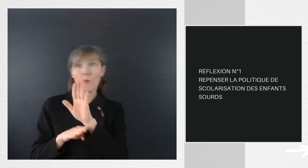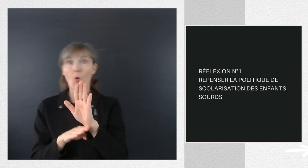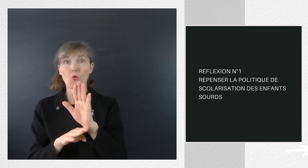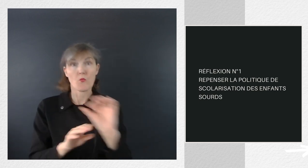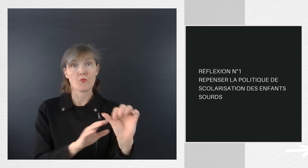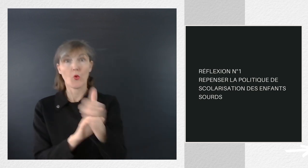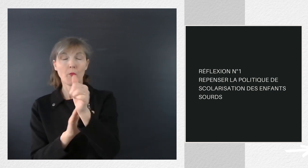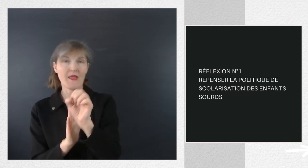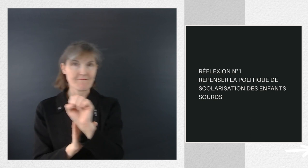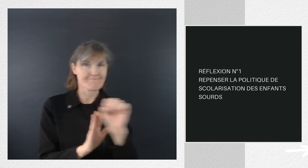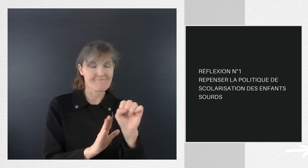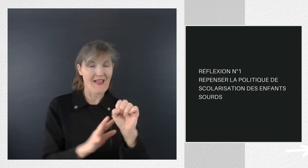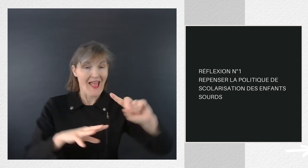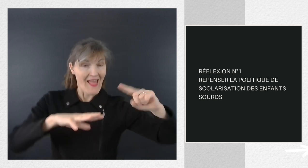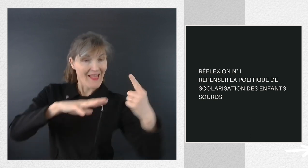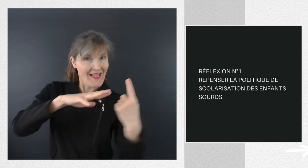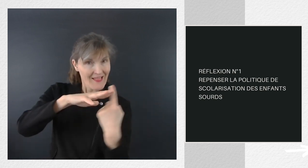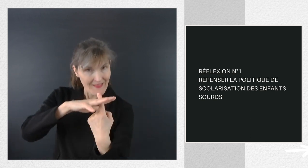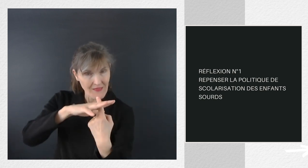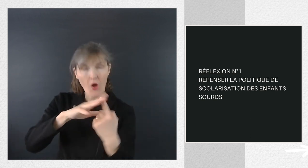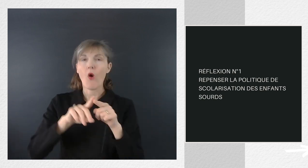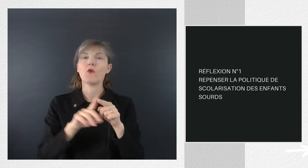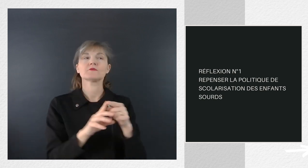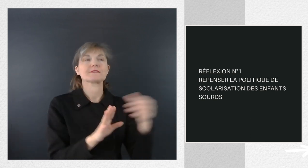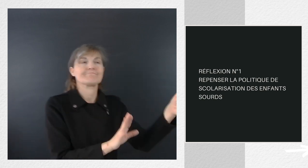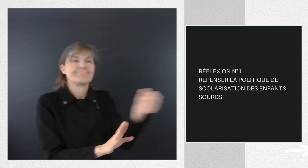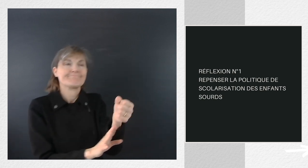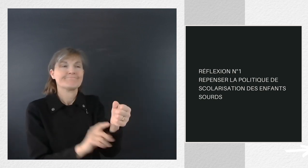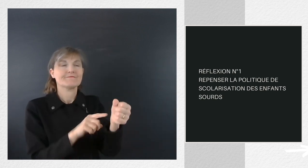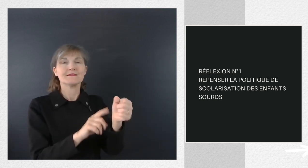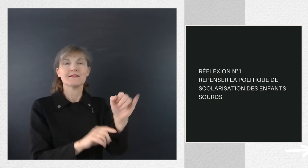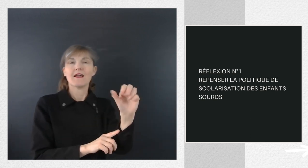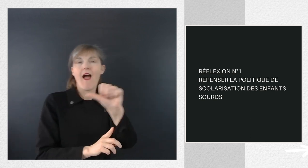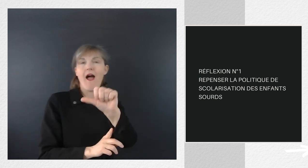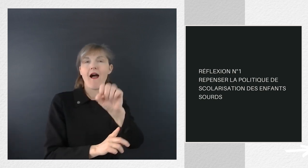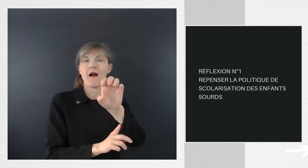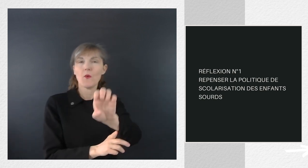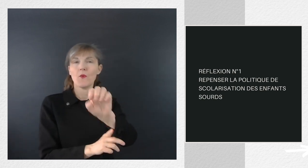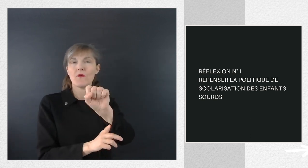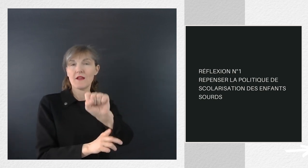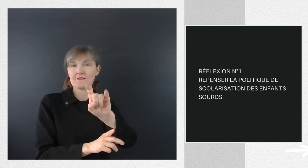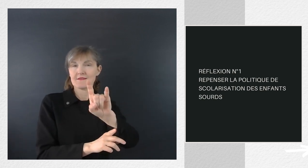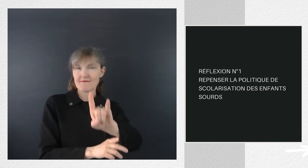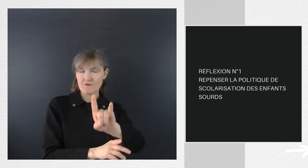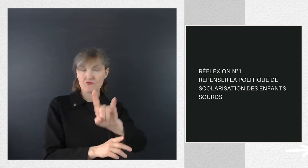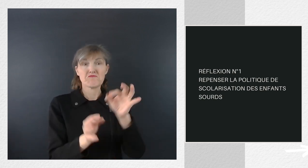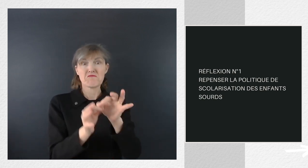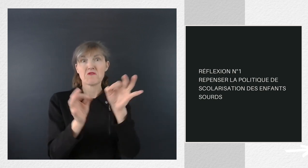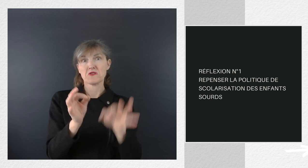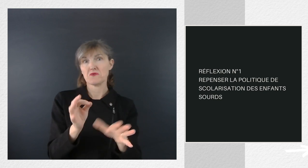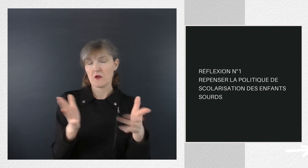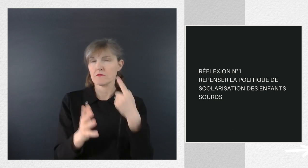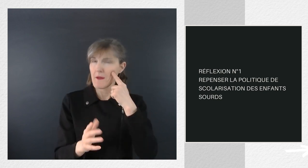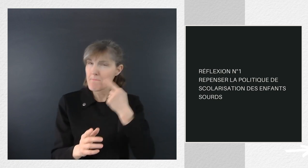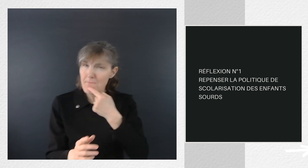et la mise à disposition d'AESH. Le résultat est celui-ci et je ne mentionne que les enfants sourds.